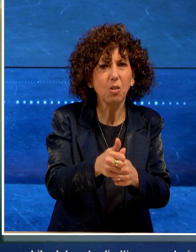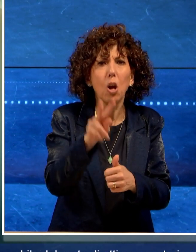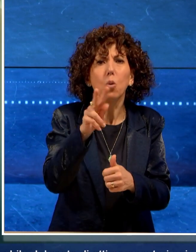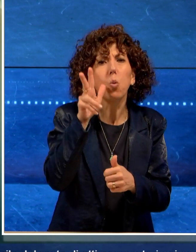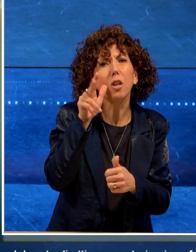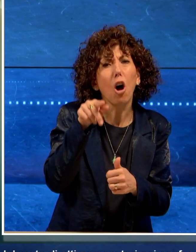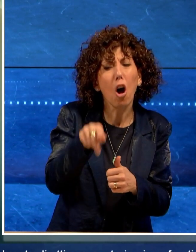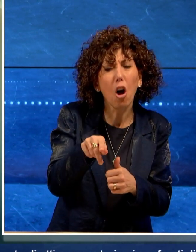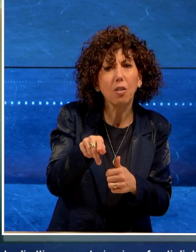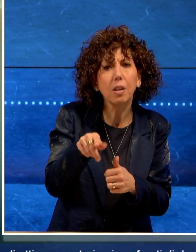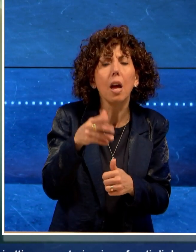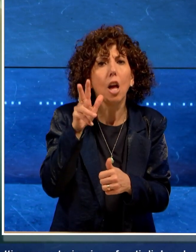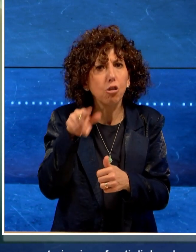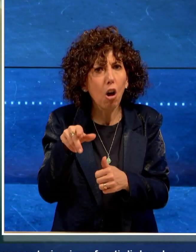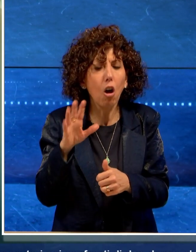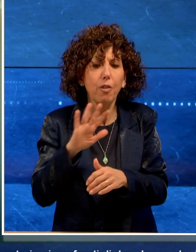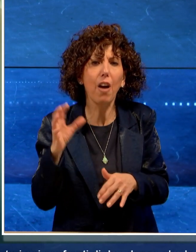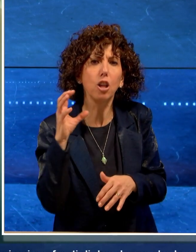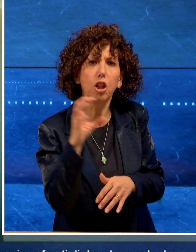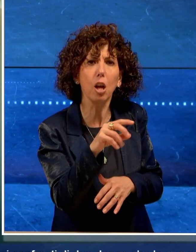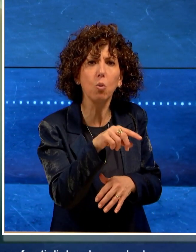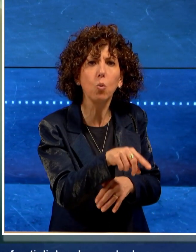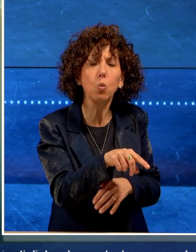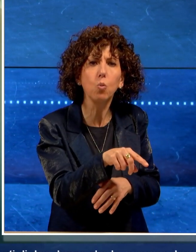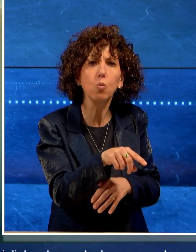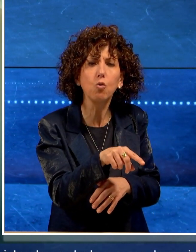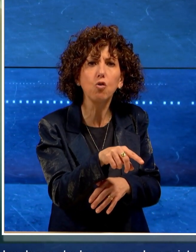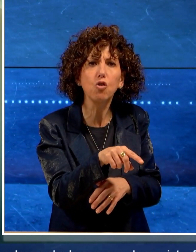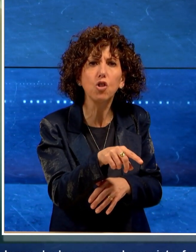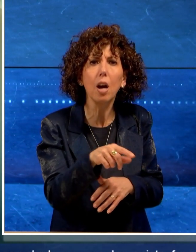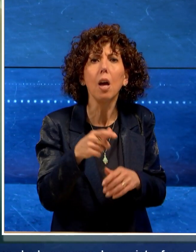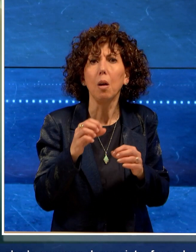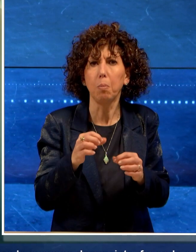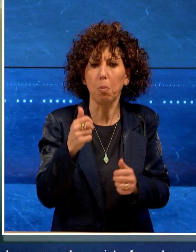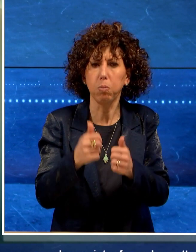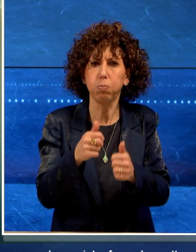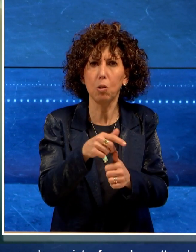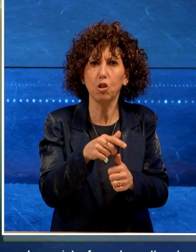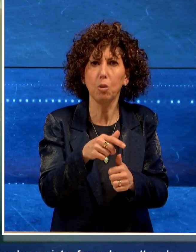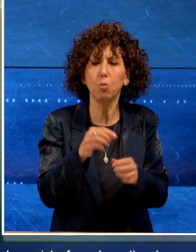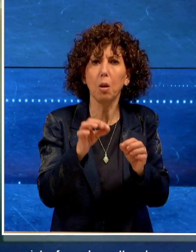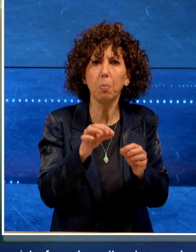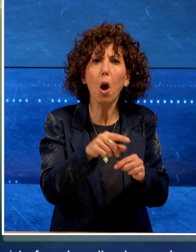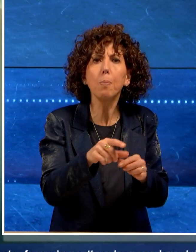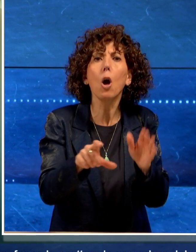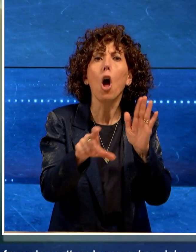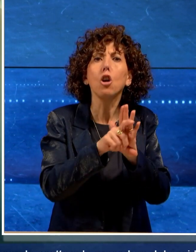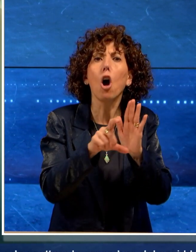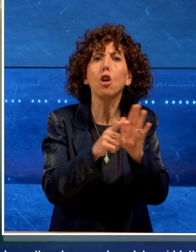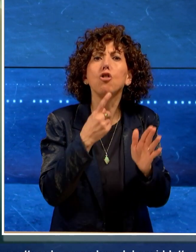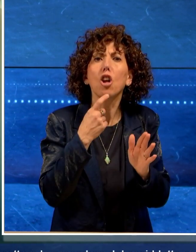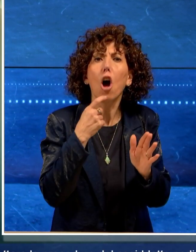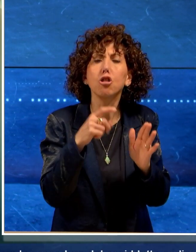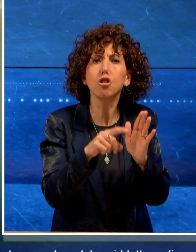di due donne che lo avevano denunciato facendo scattare le procedure del cosiddetto codice